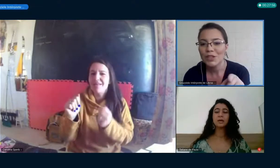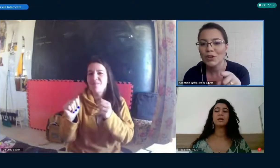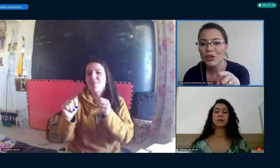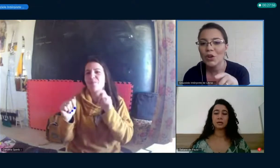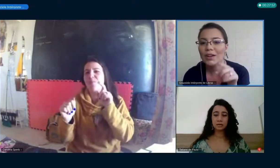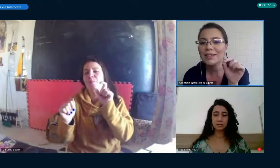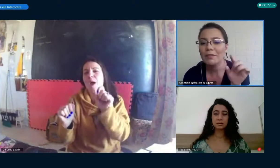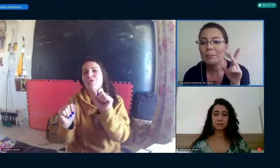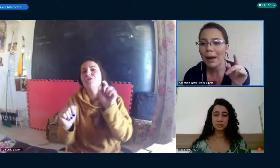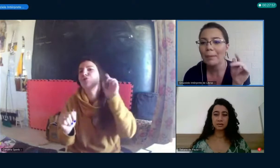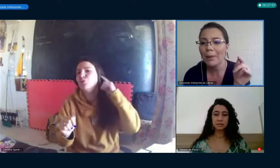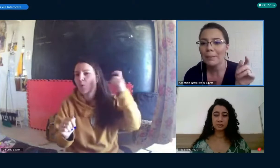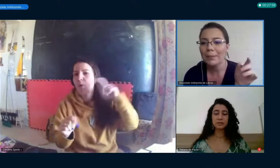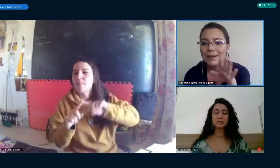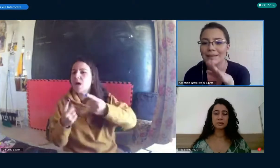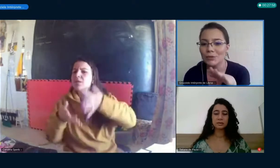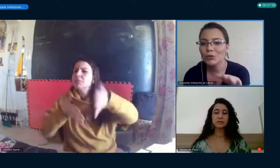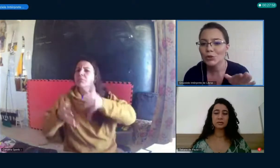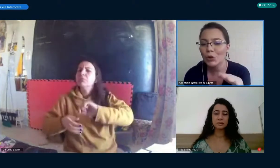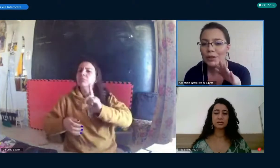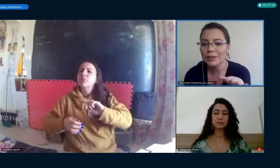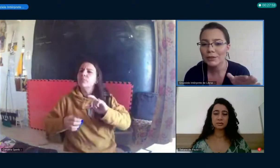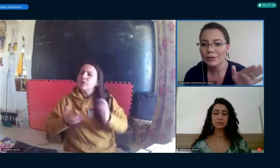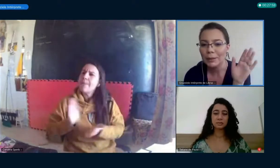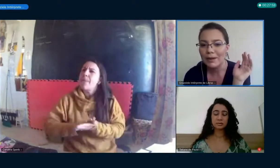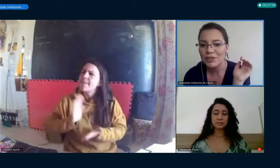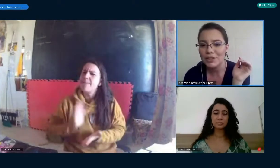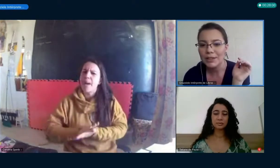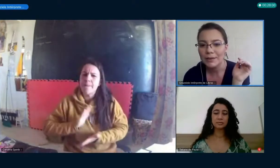quando você coloca do toque da batida.